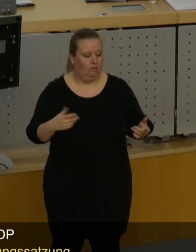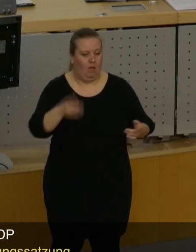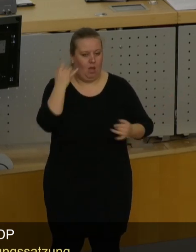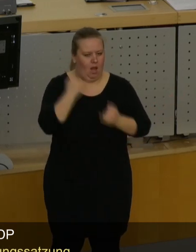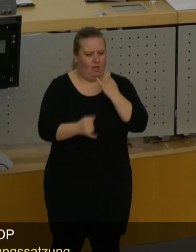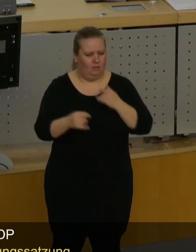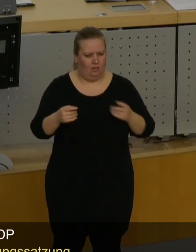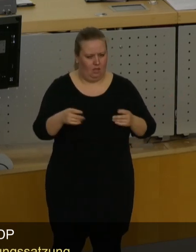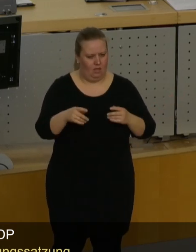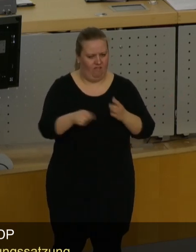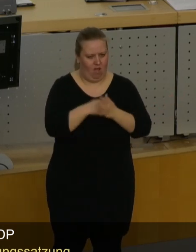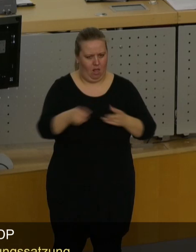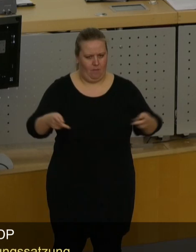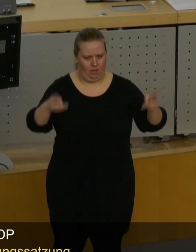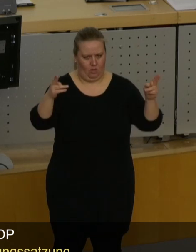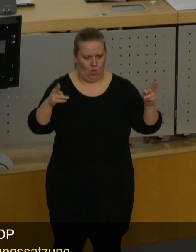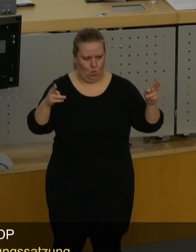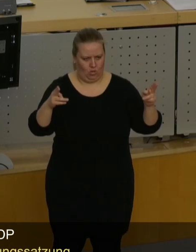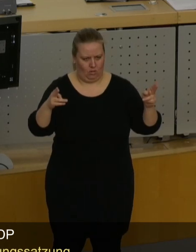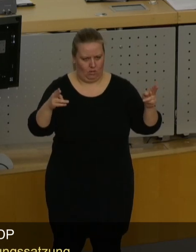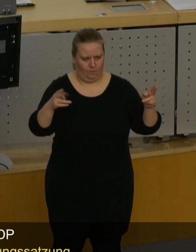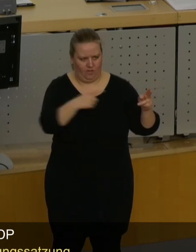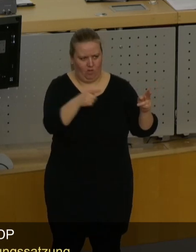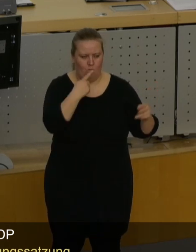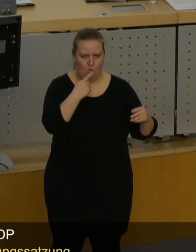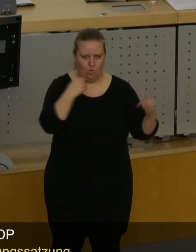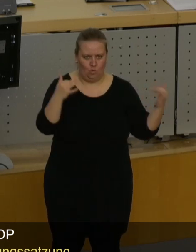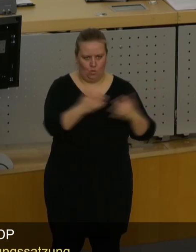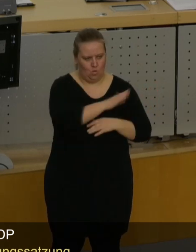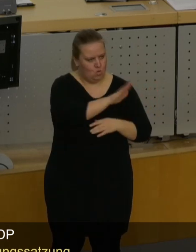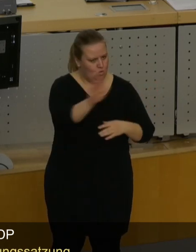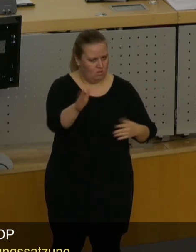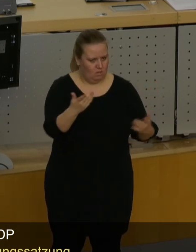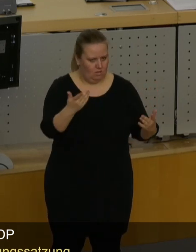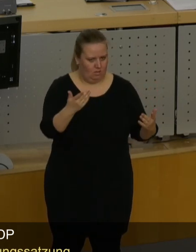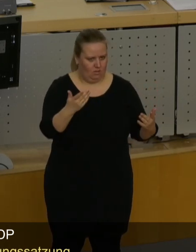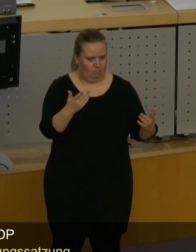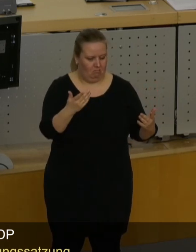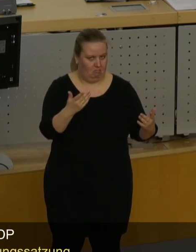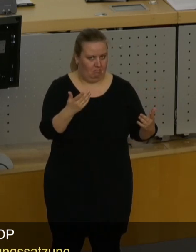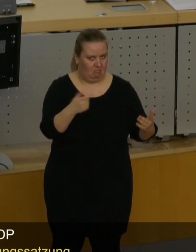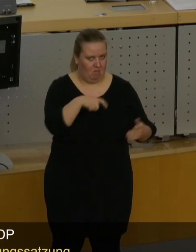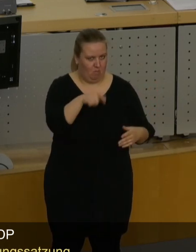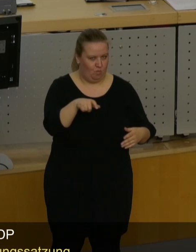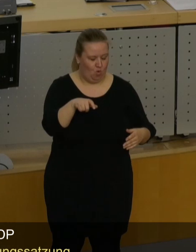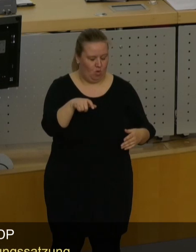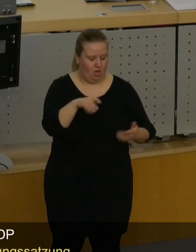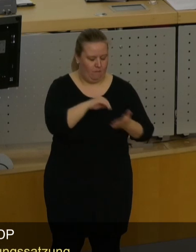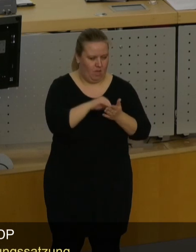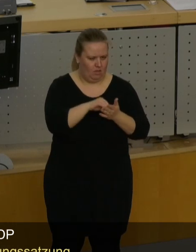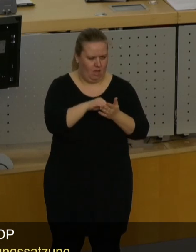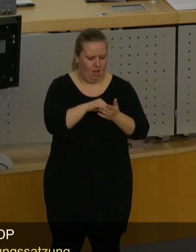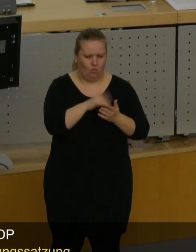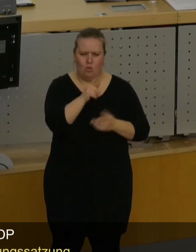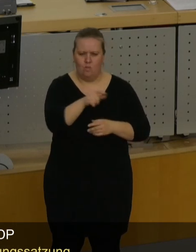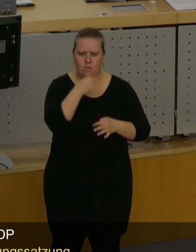letzten Legislaturperiode vom Rot-Rot-Grün-Lager eine Bürgerbeteiligung